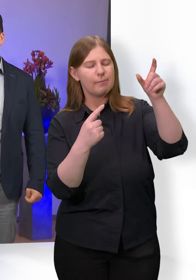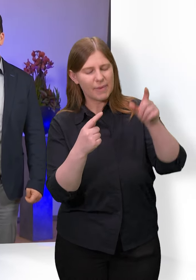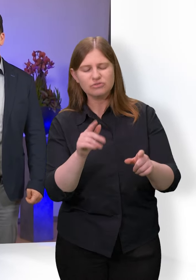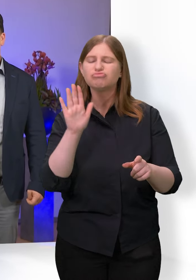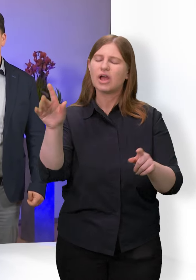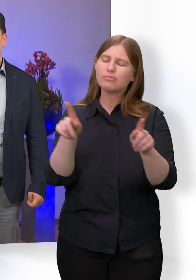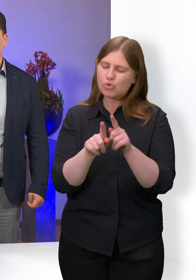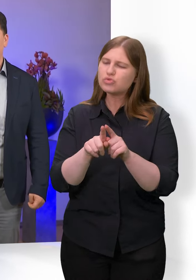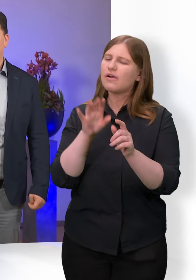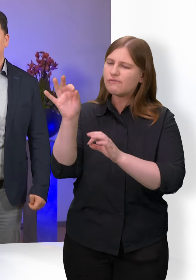Bruders Vincent.